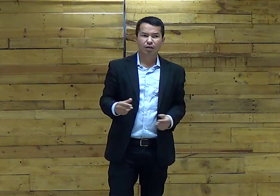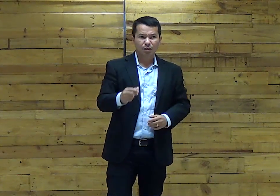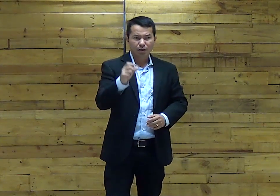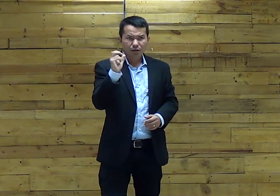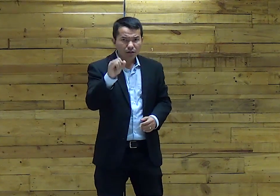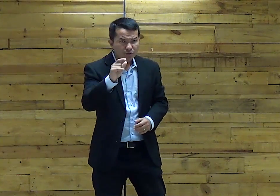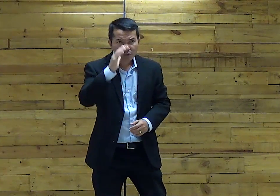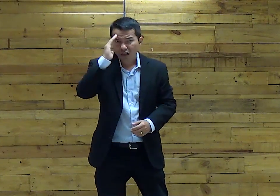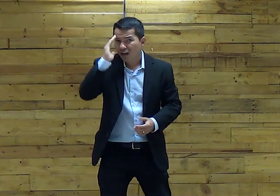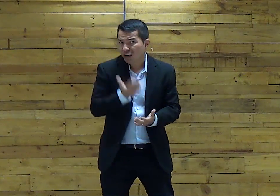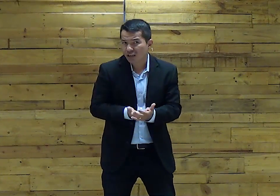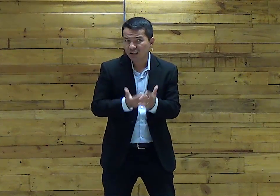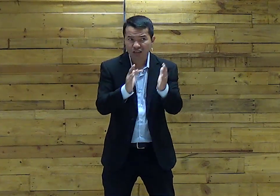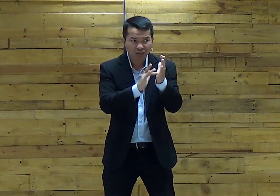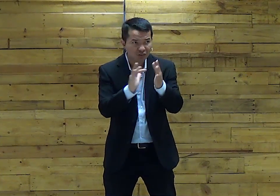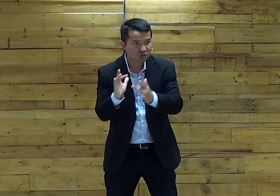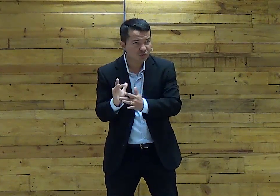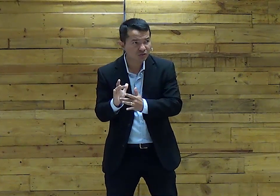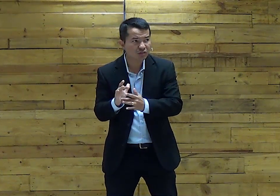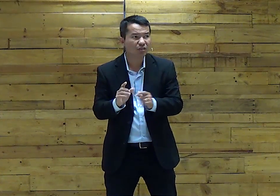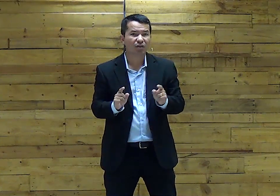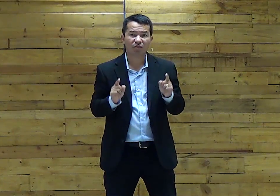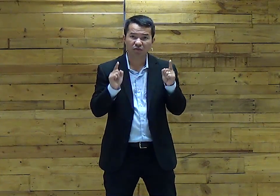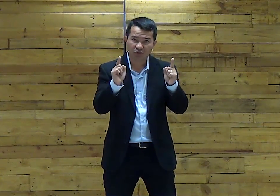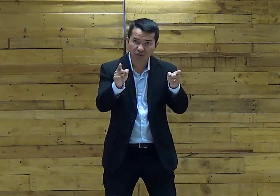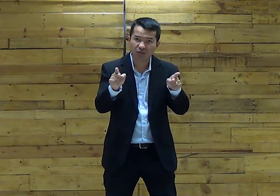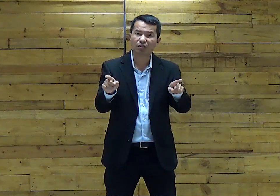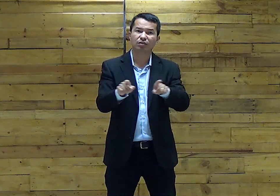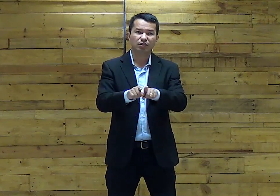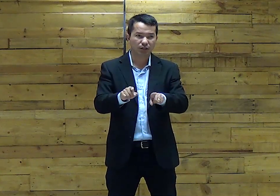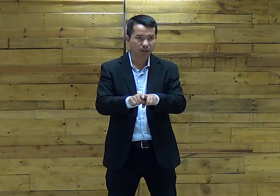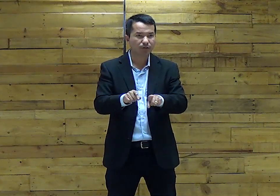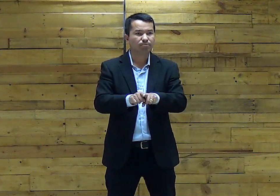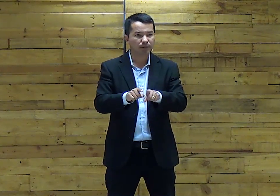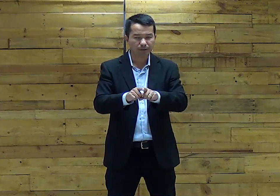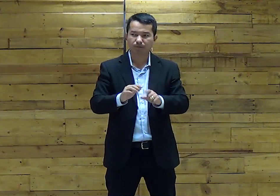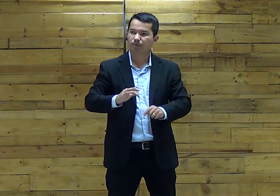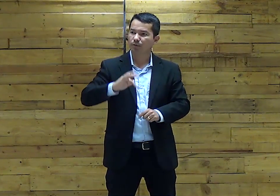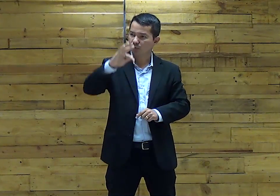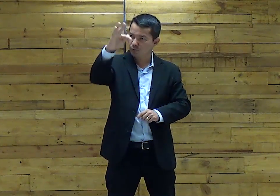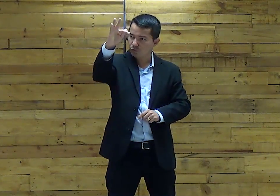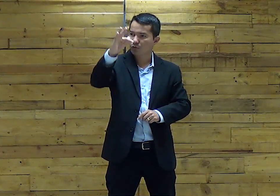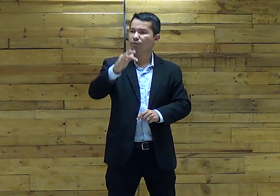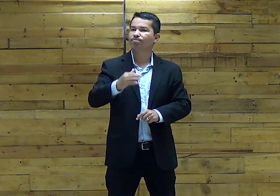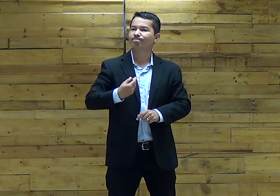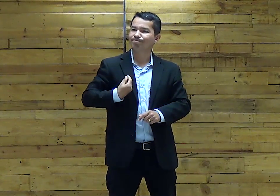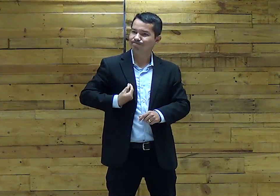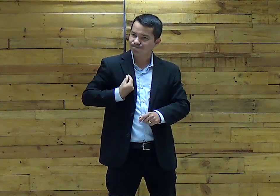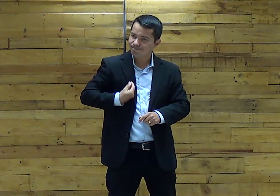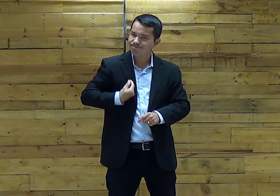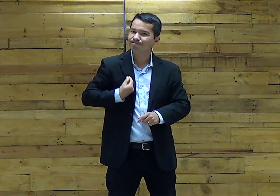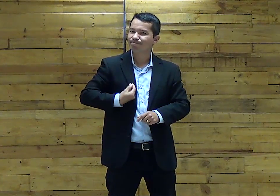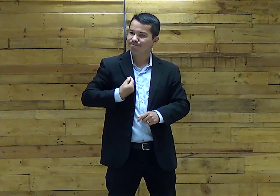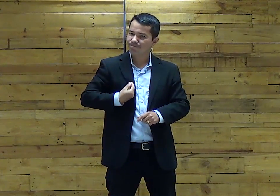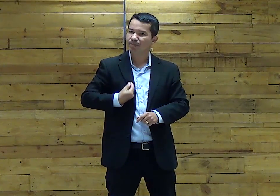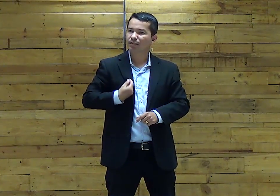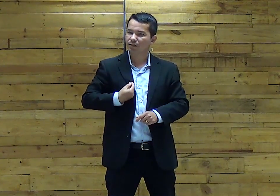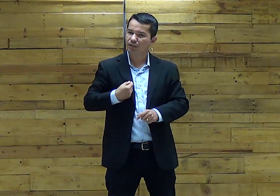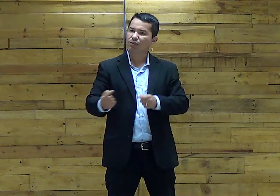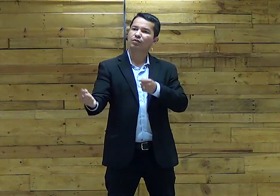Agora Se você acredita em Jesus Você também Tem A vida